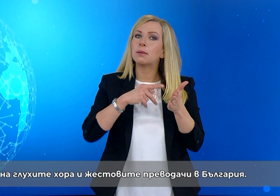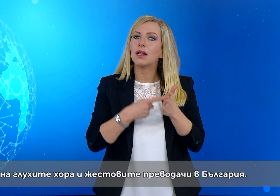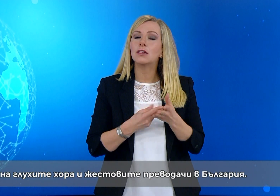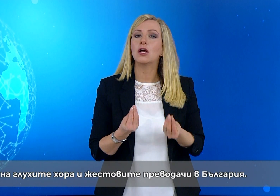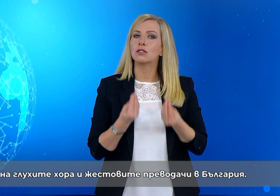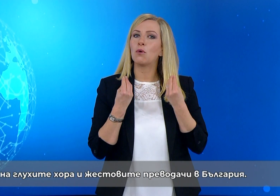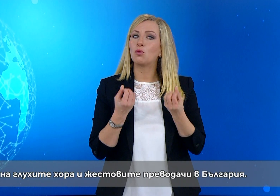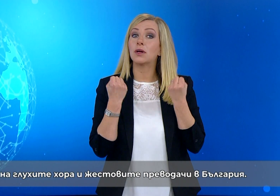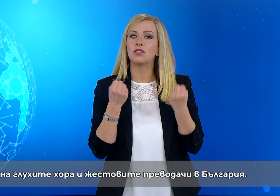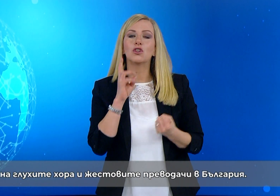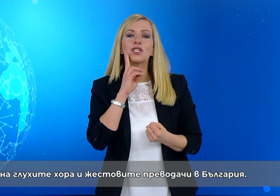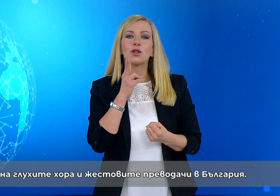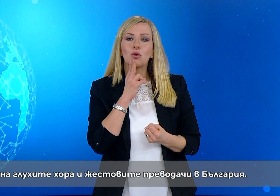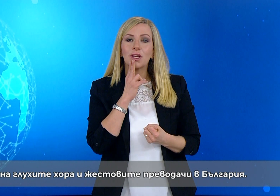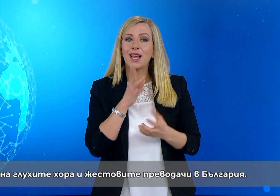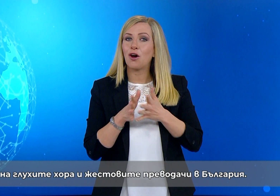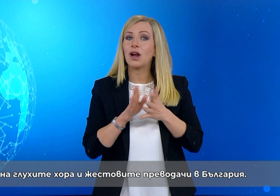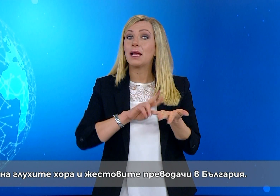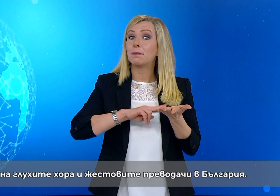глухите хора и жестовите преводачи в България.